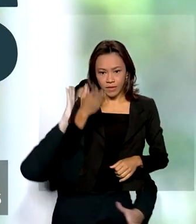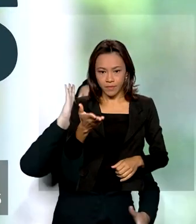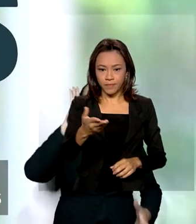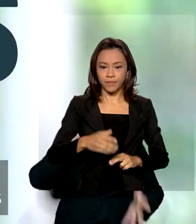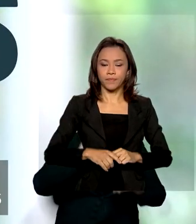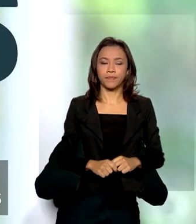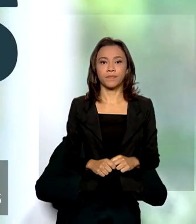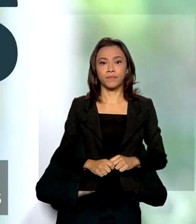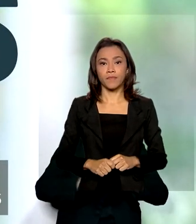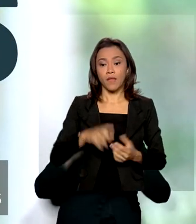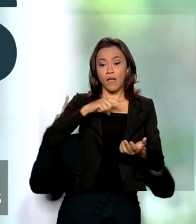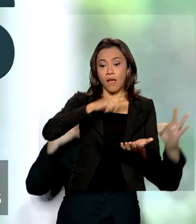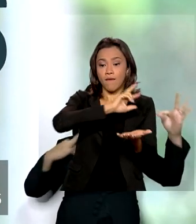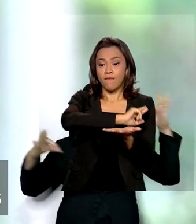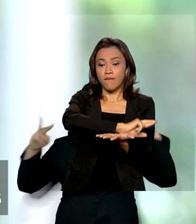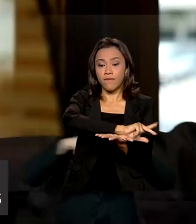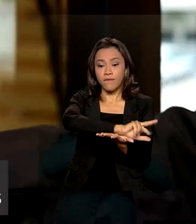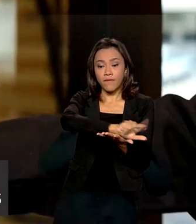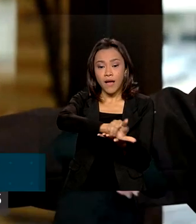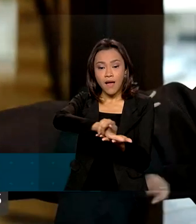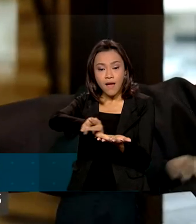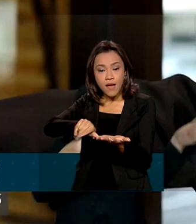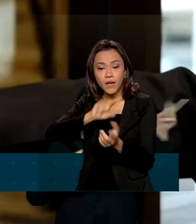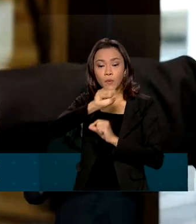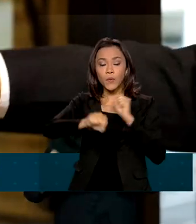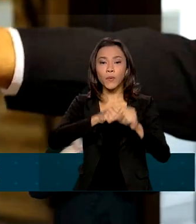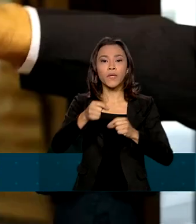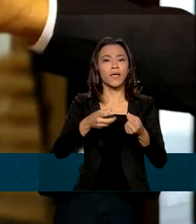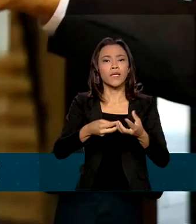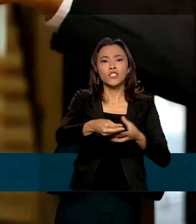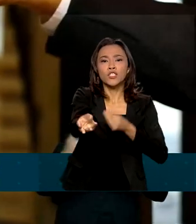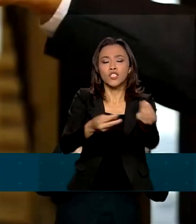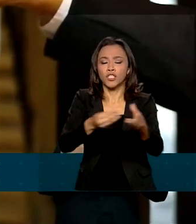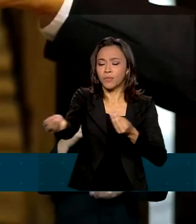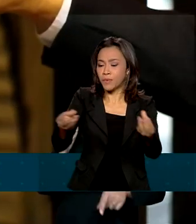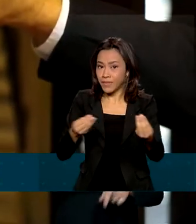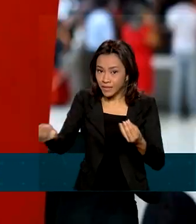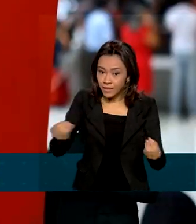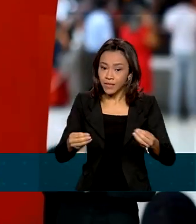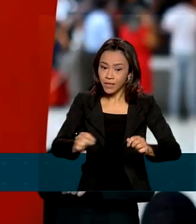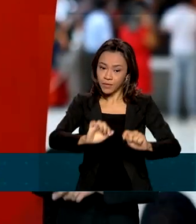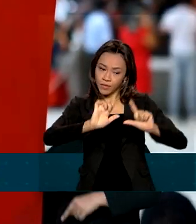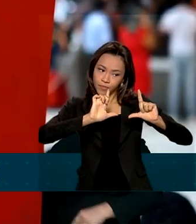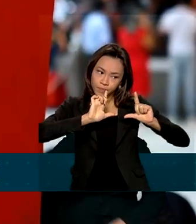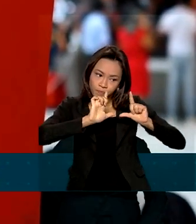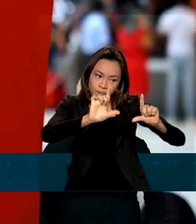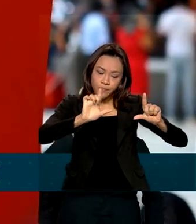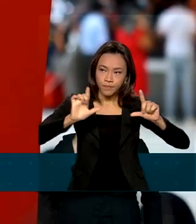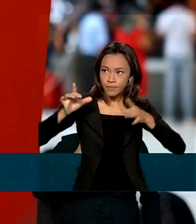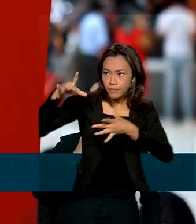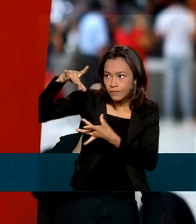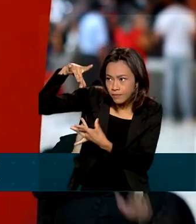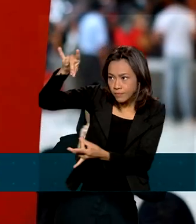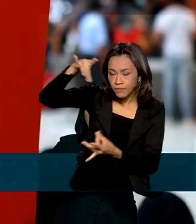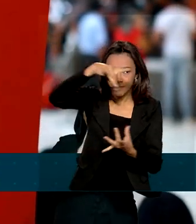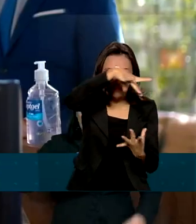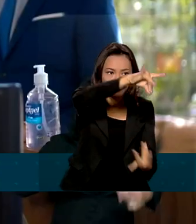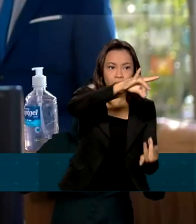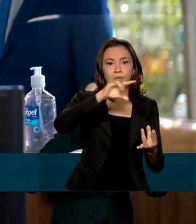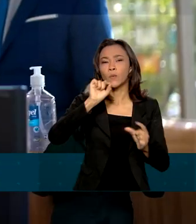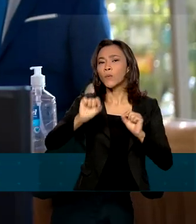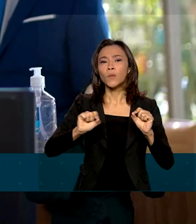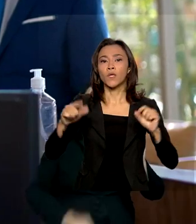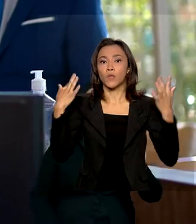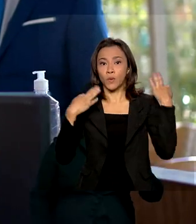Entre as ações do programa está a distribuição de adesivos e placas com os dizeres Turismo Sem Drogas.